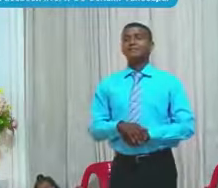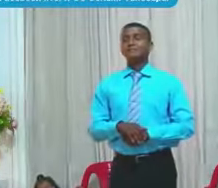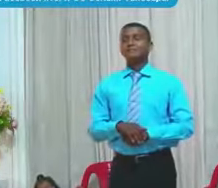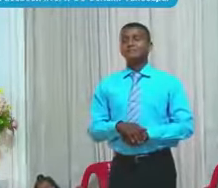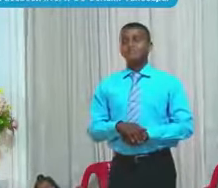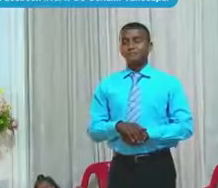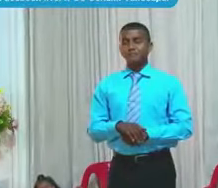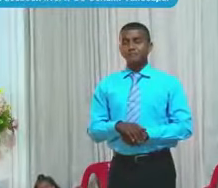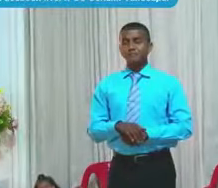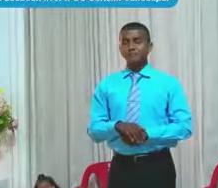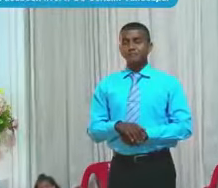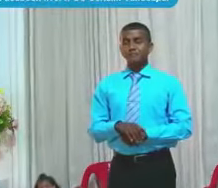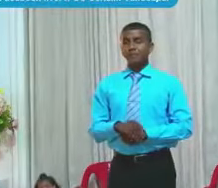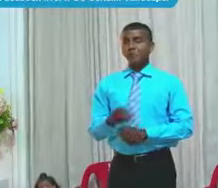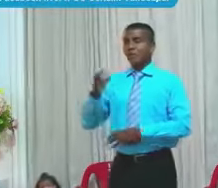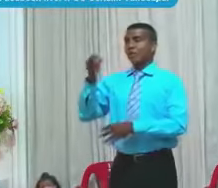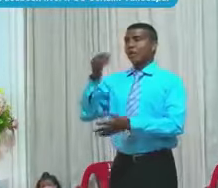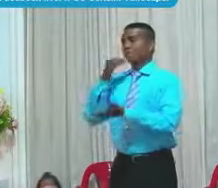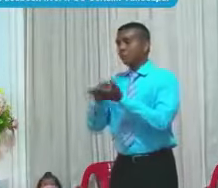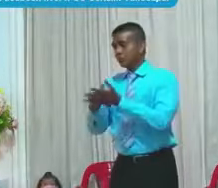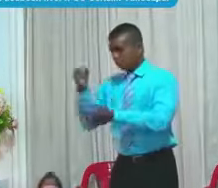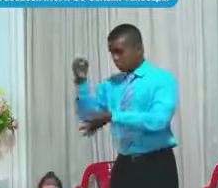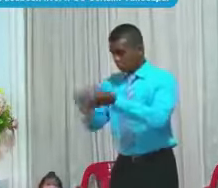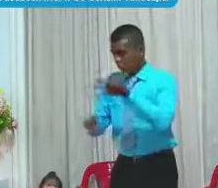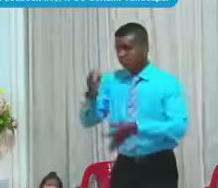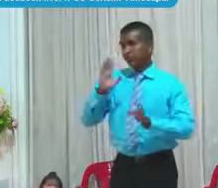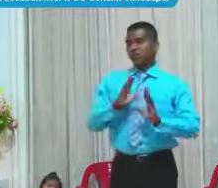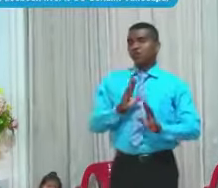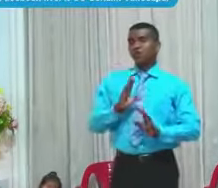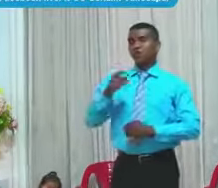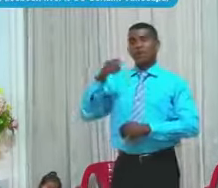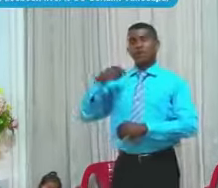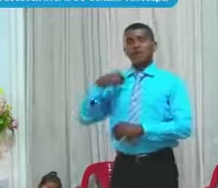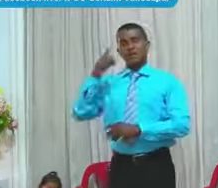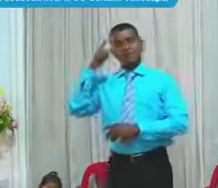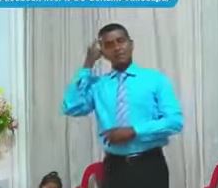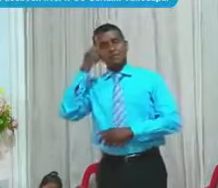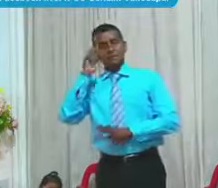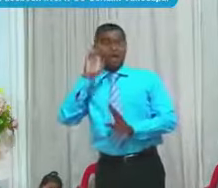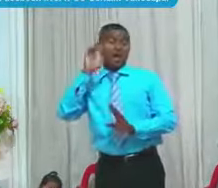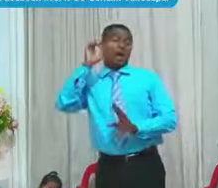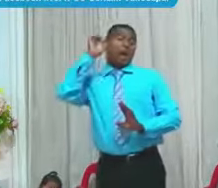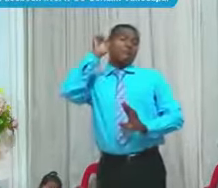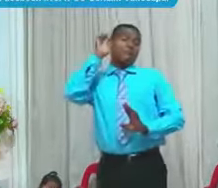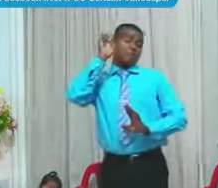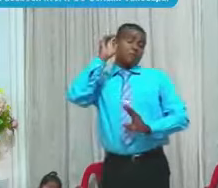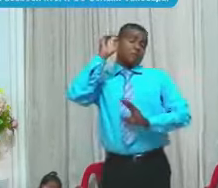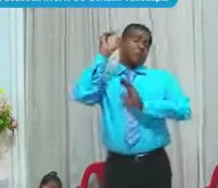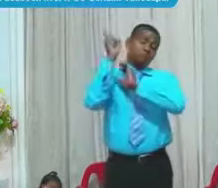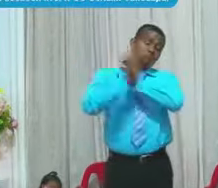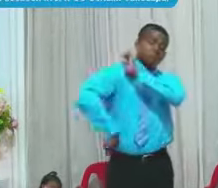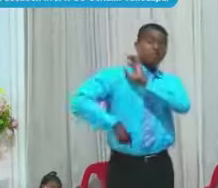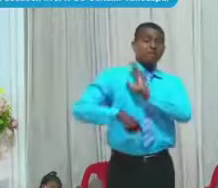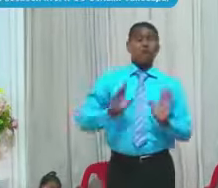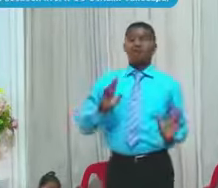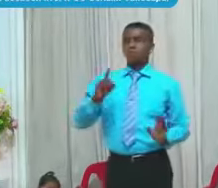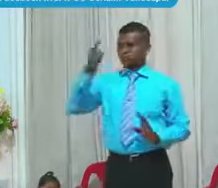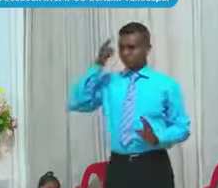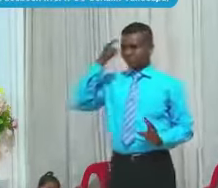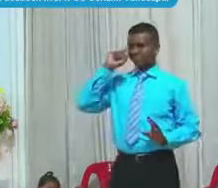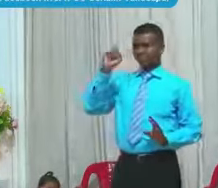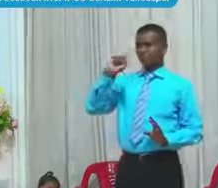Juicios Anticipados Me imagino Que va a pasar esto Y te van a castigar No te imagines Nada Dios Dios anda Siendo así